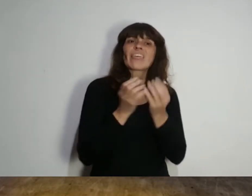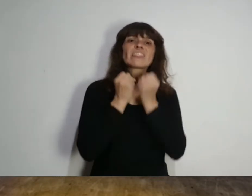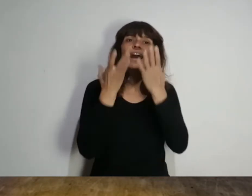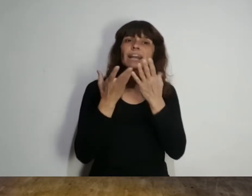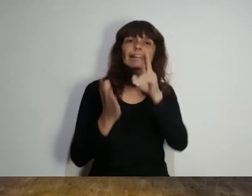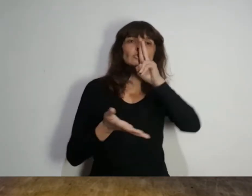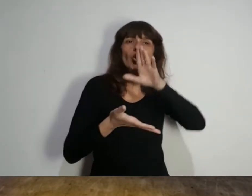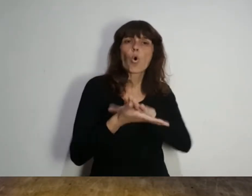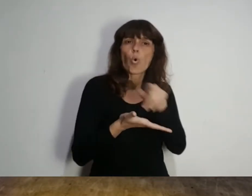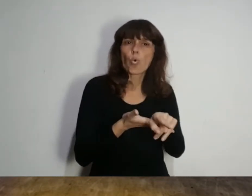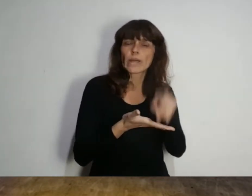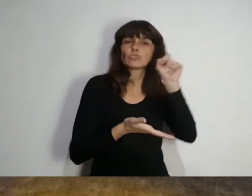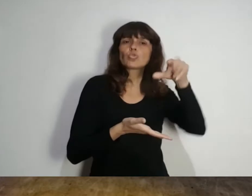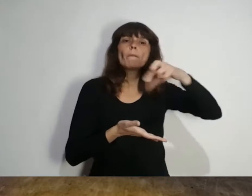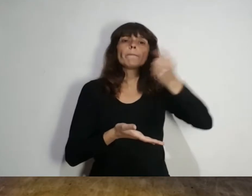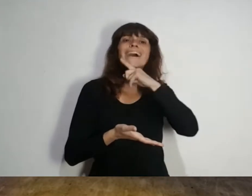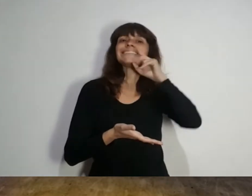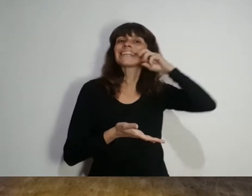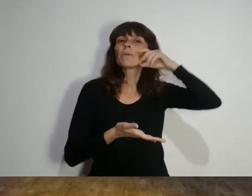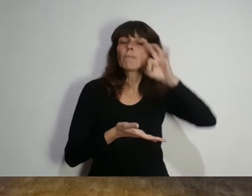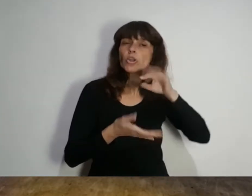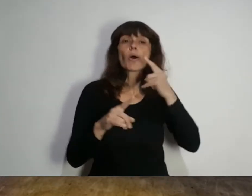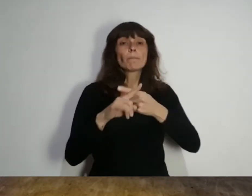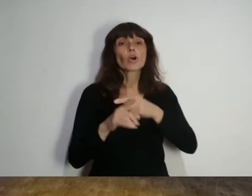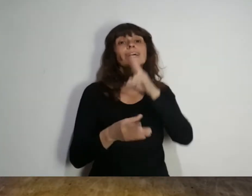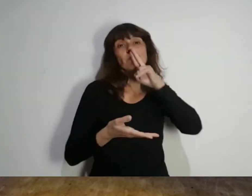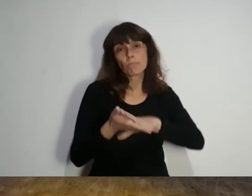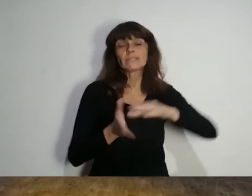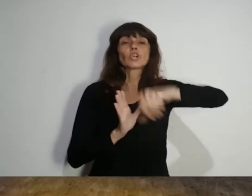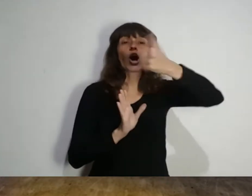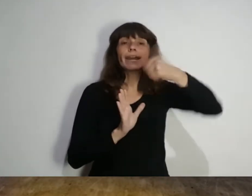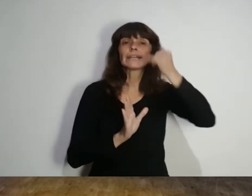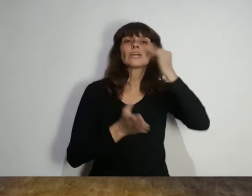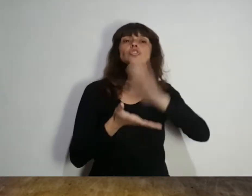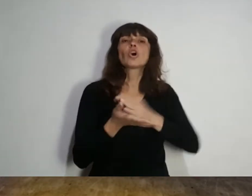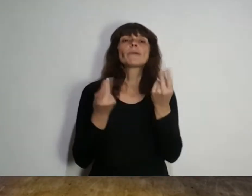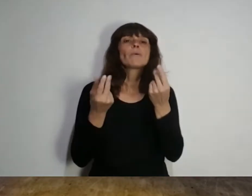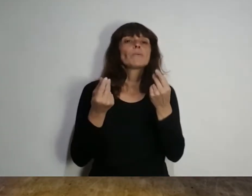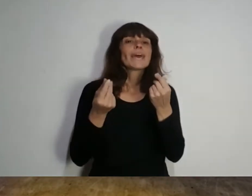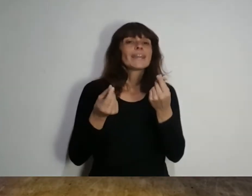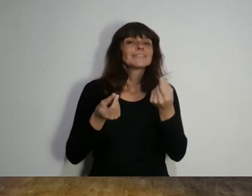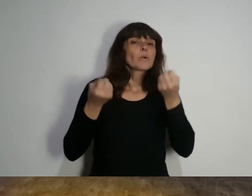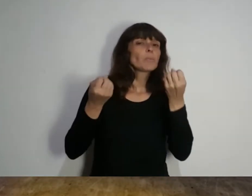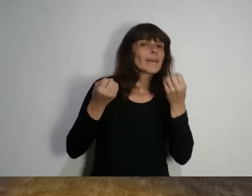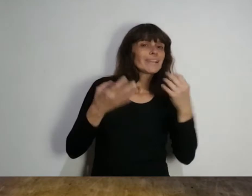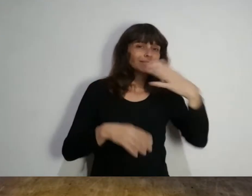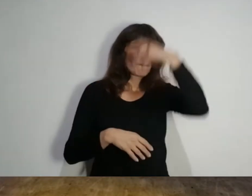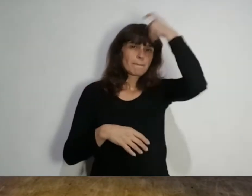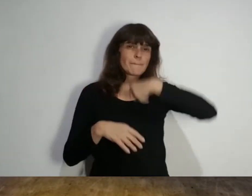declaración jurada informativa patrimonial para los impuestos a las ganancias y sobre los bienes personales. El nuevo